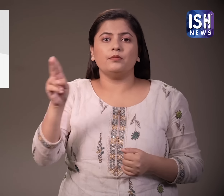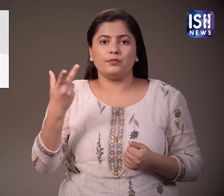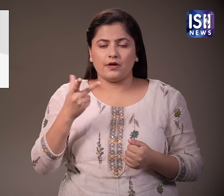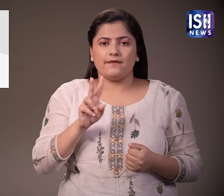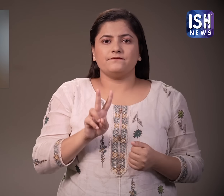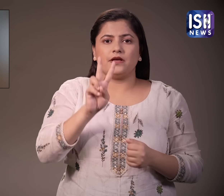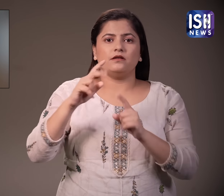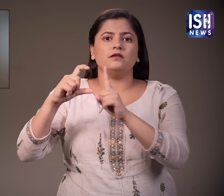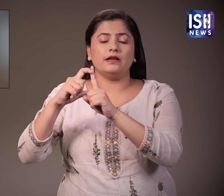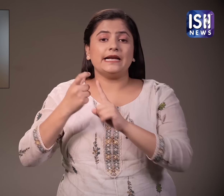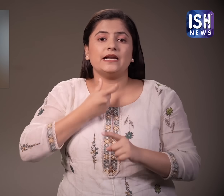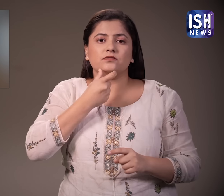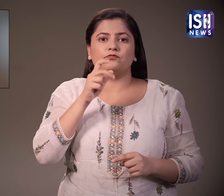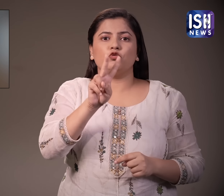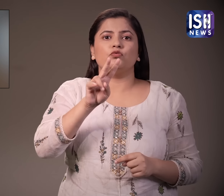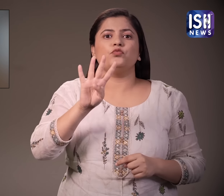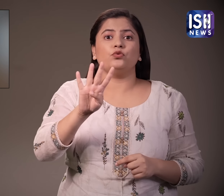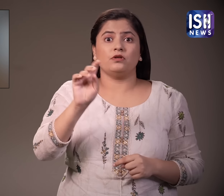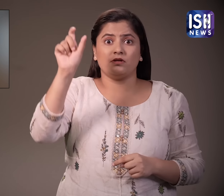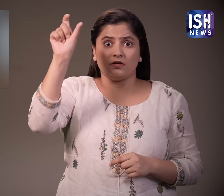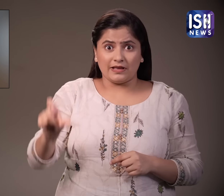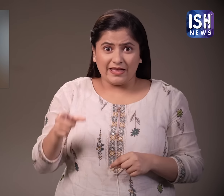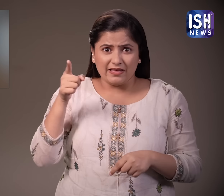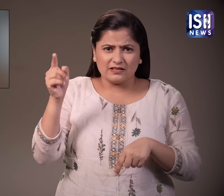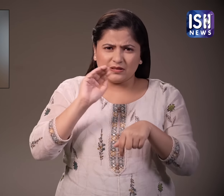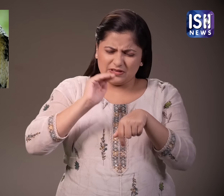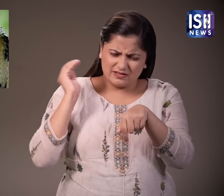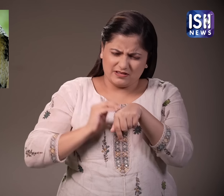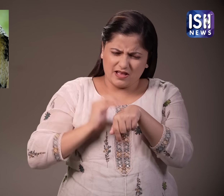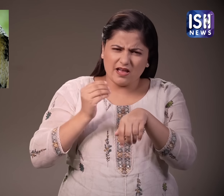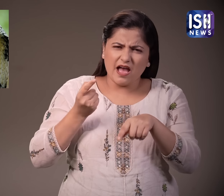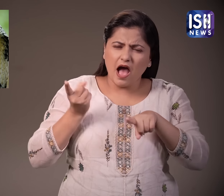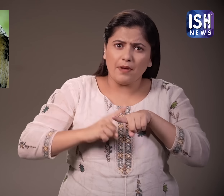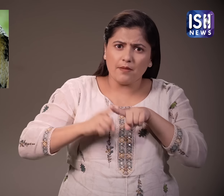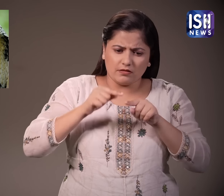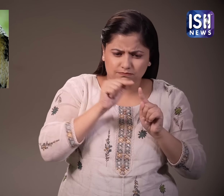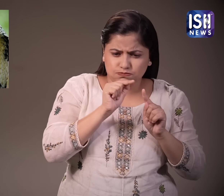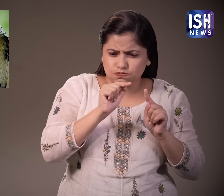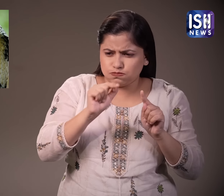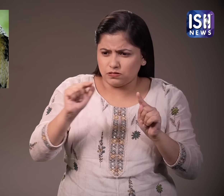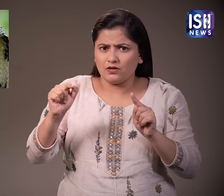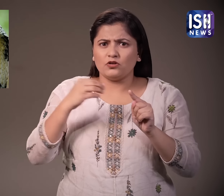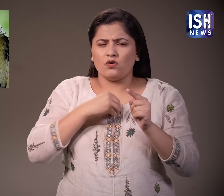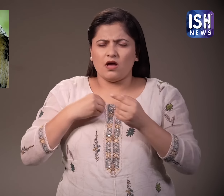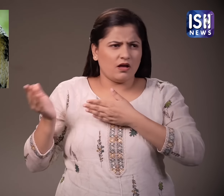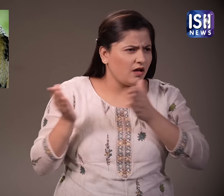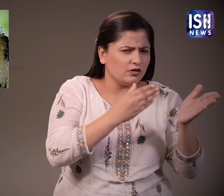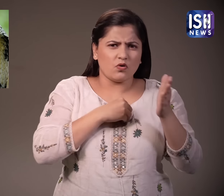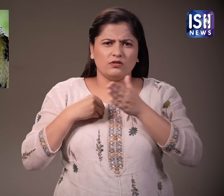का एक 24 वर्षय व्यक्ति कथित तौर पर साप द्वारा काट लिया जाता था और इलाज के लिए डॉक्टर के